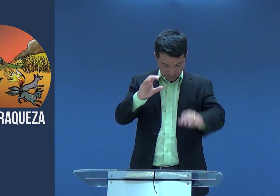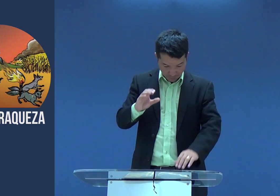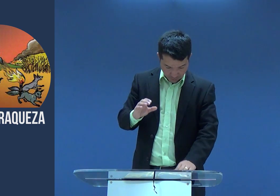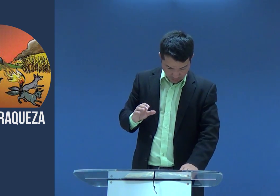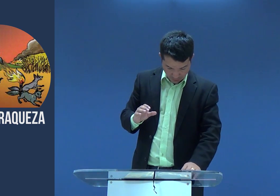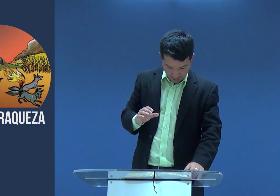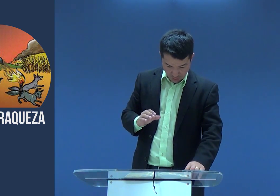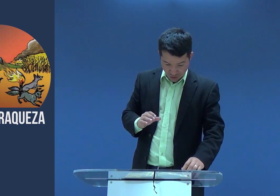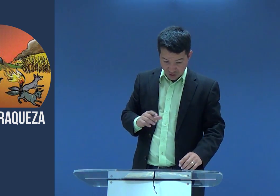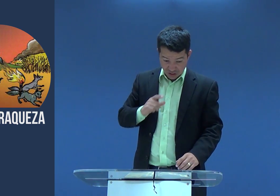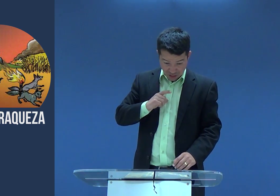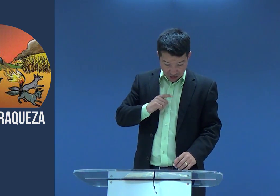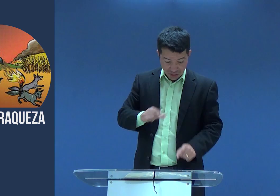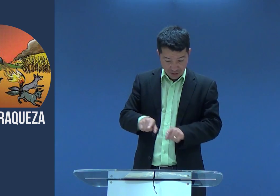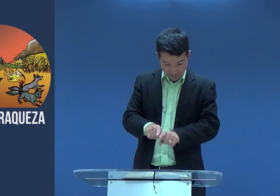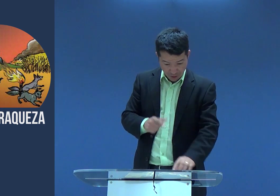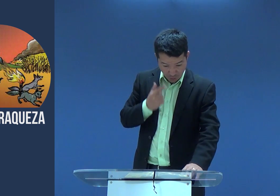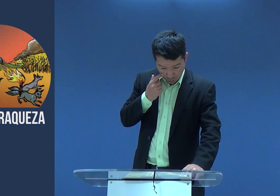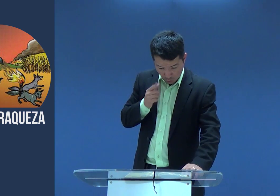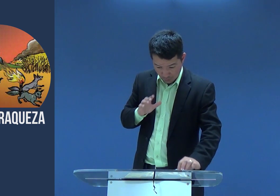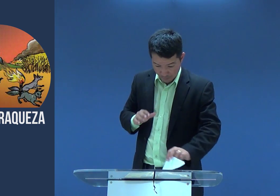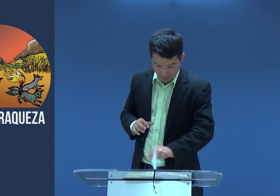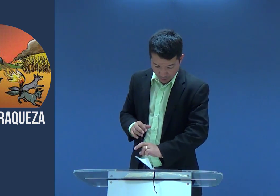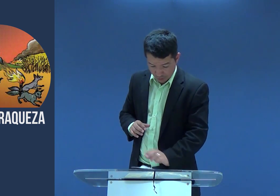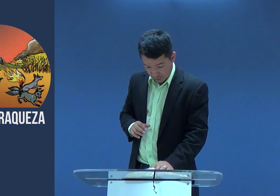Mas, em um dia, você vê lá em um dos capítulos,